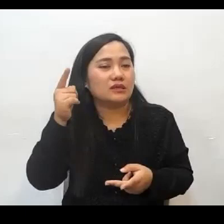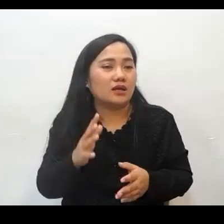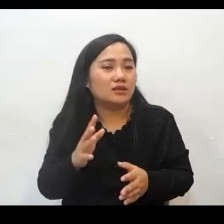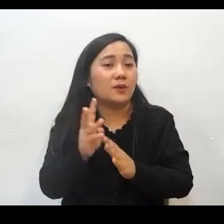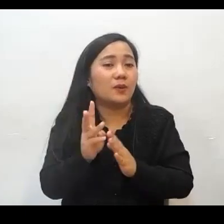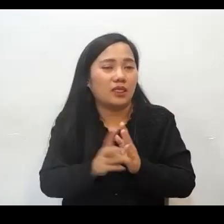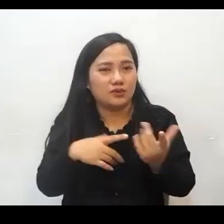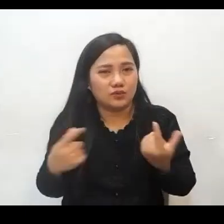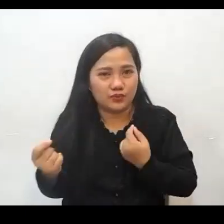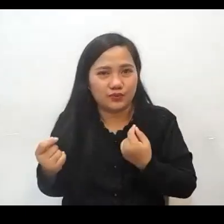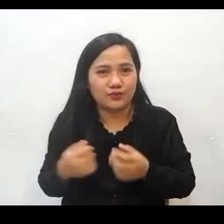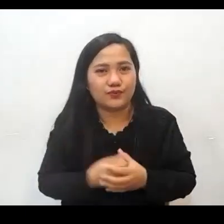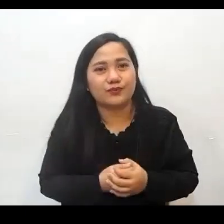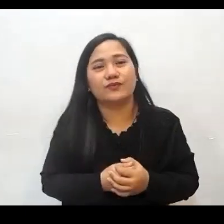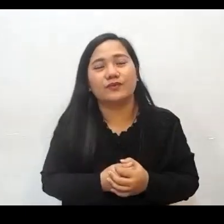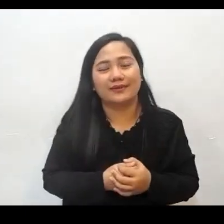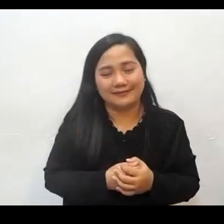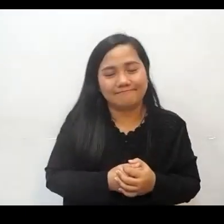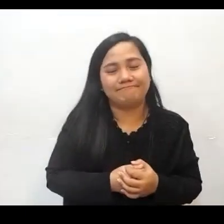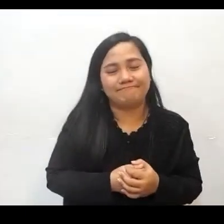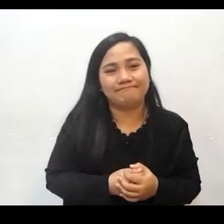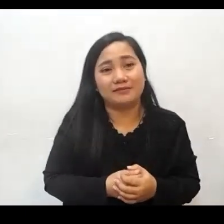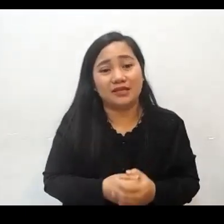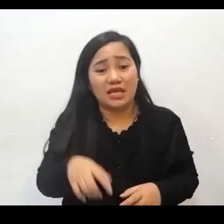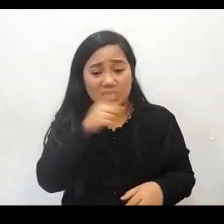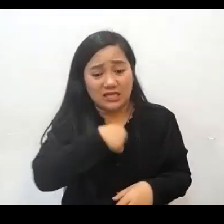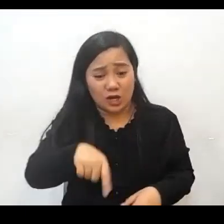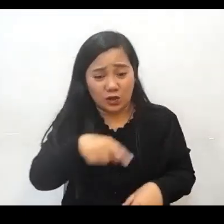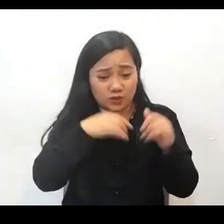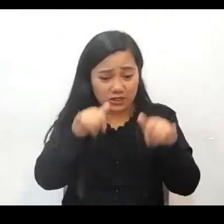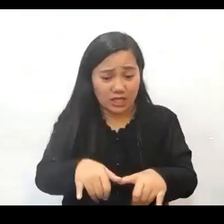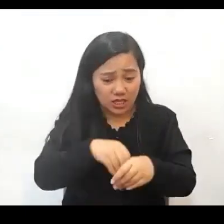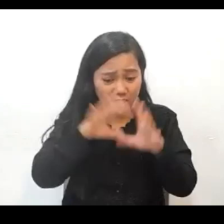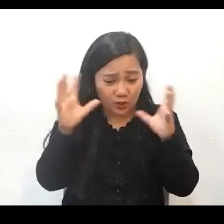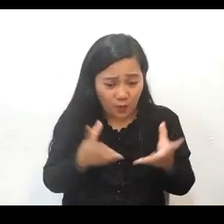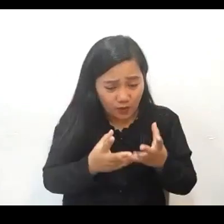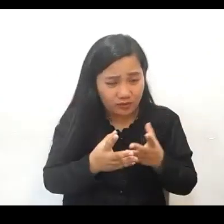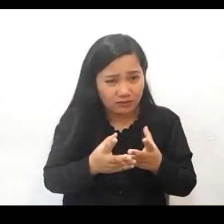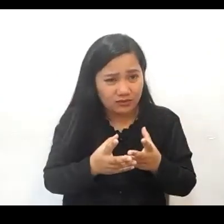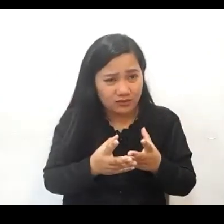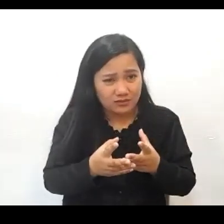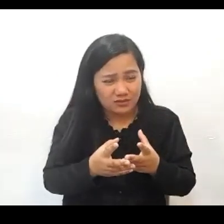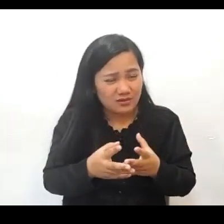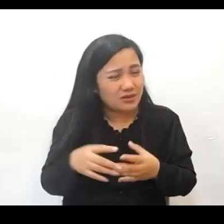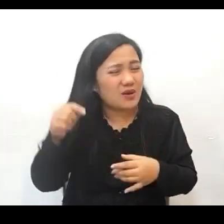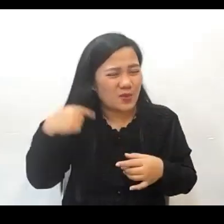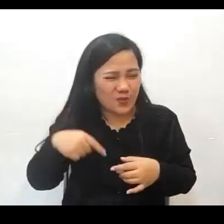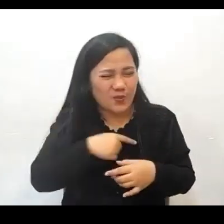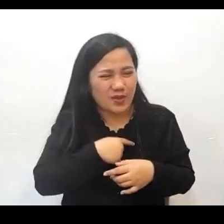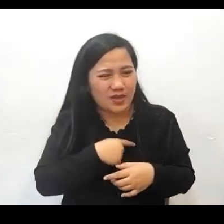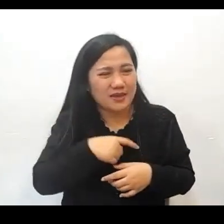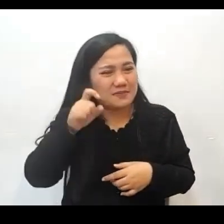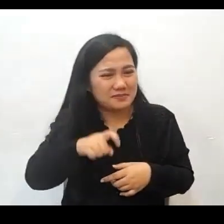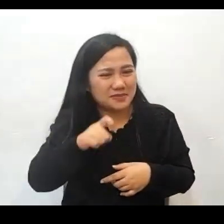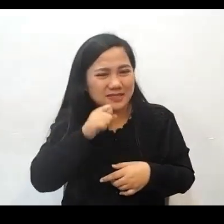nga, habang tayo po ay nabubuhay dito sa sanlibutan, hindi po tayo po ay ding makisama o makihalubilo sa mga taong hindi ligtas. Let's look at the 2 Corinthians.